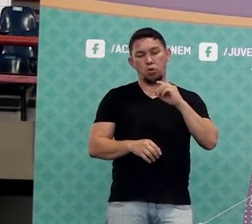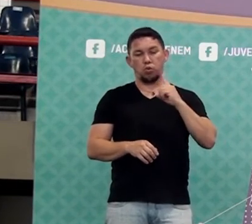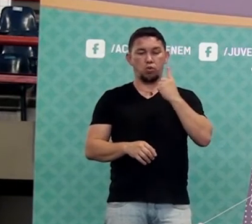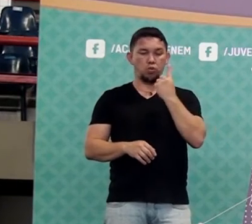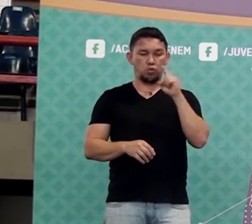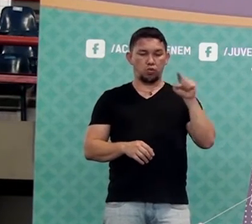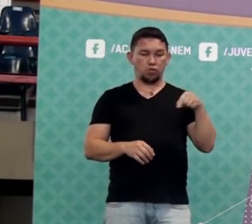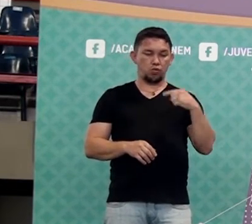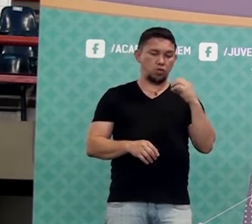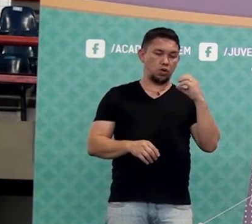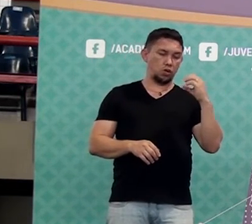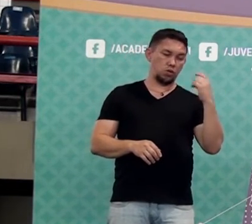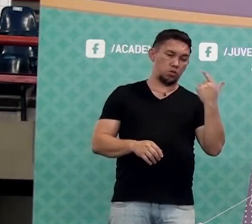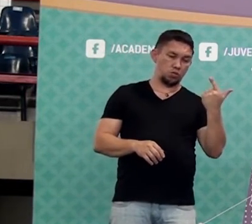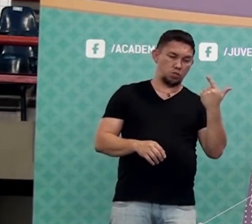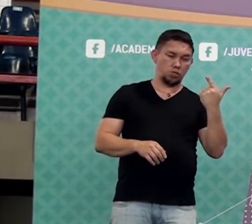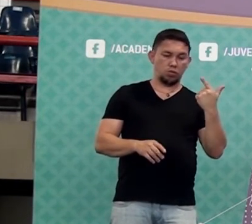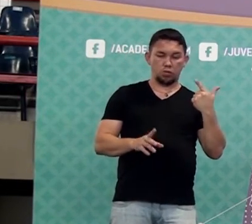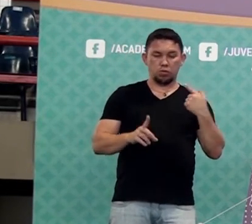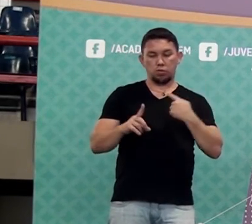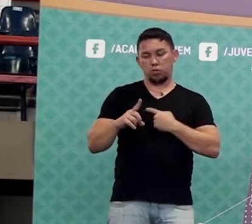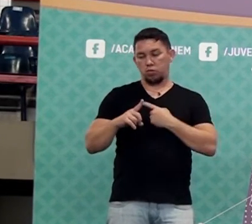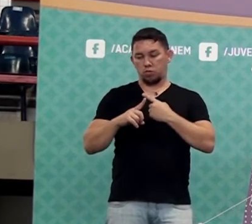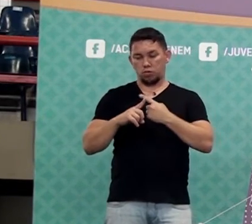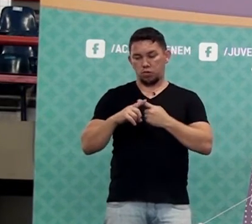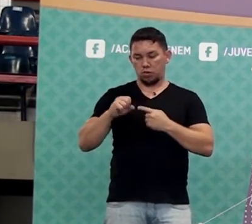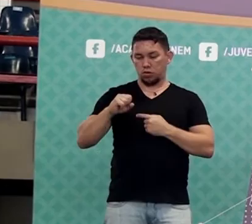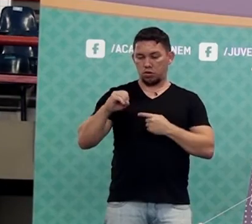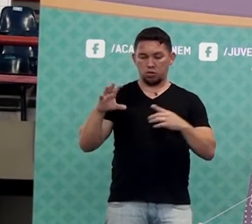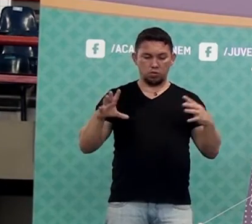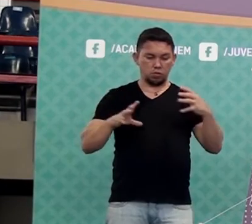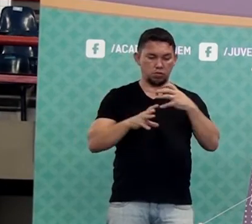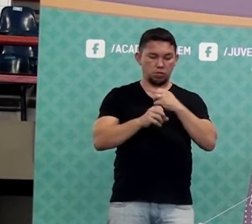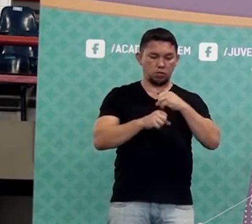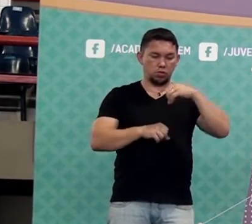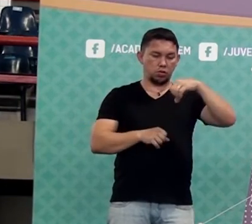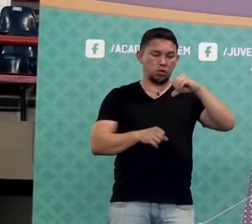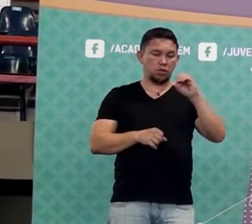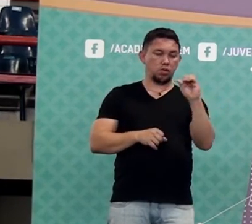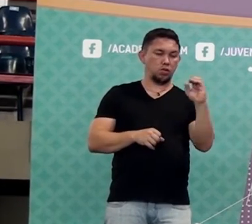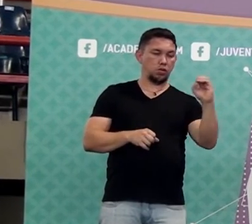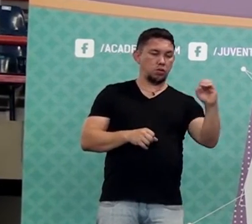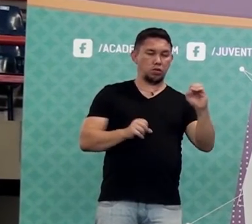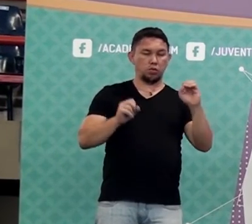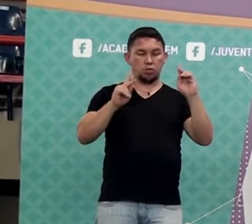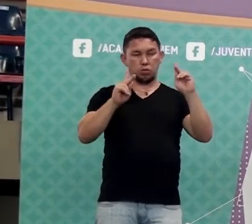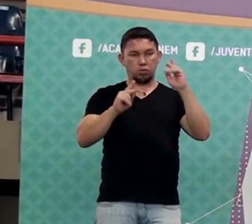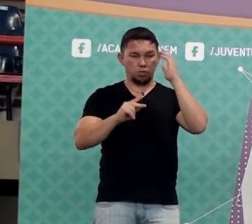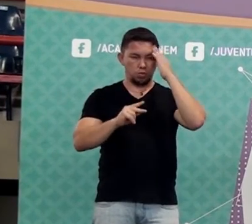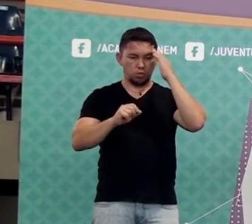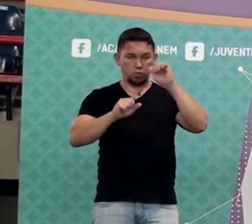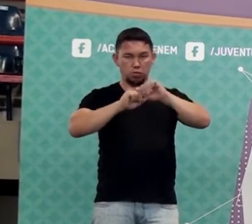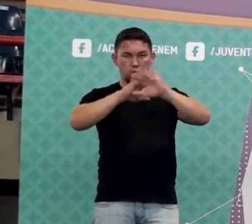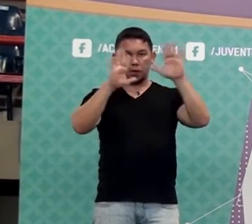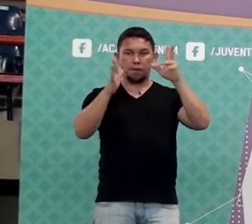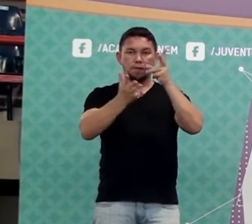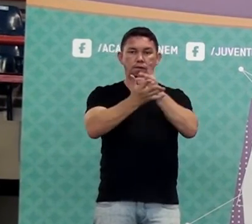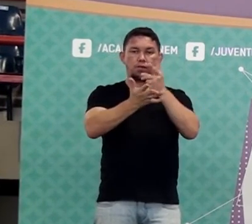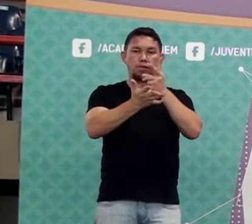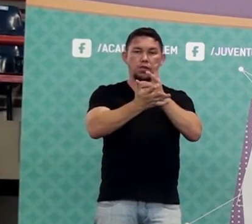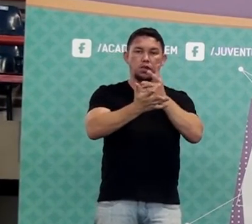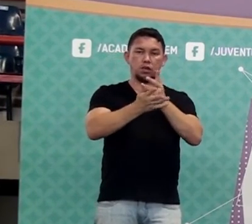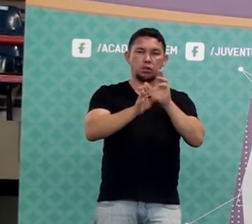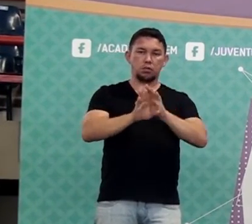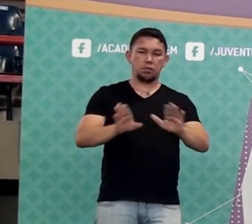800 vezes 1,2 dá exatamente 960. Está claro isso, pessoal? Então, sempre o